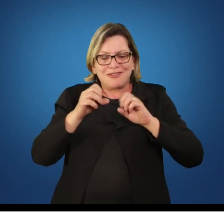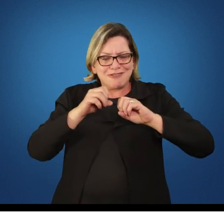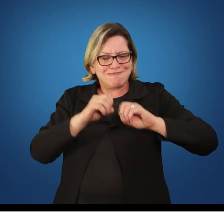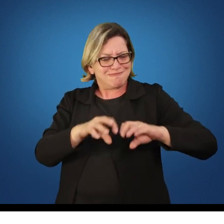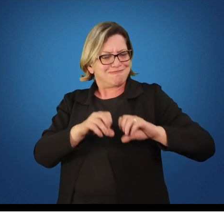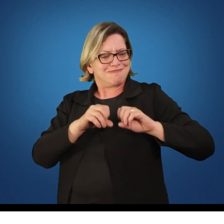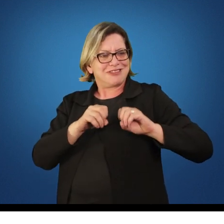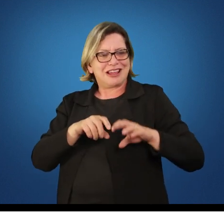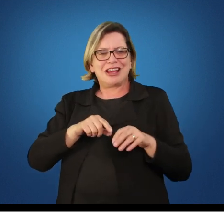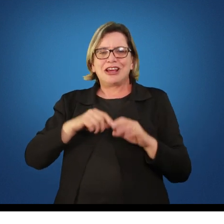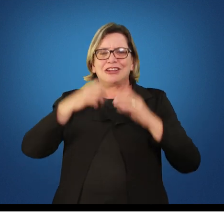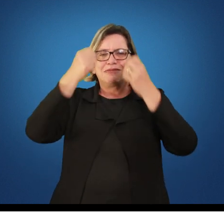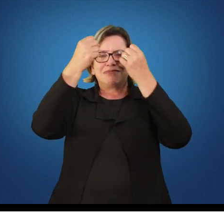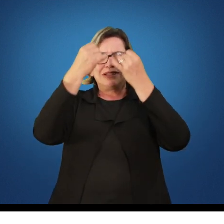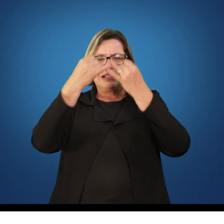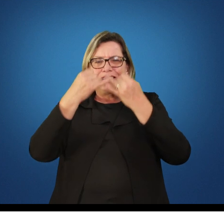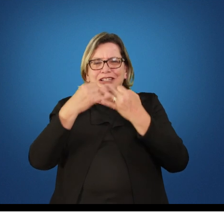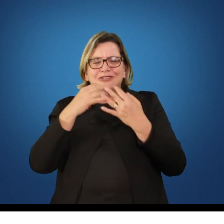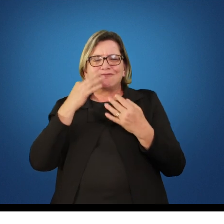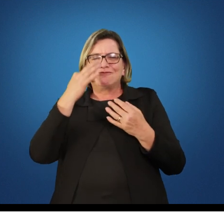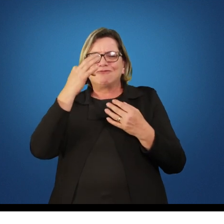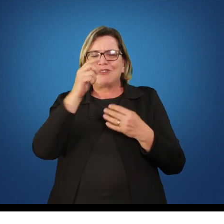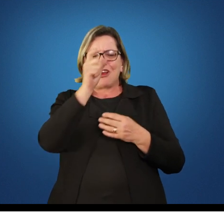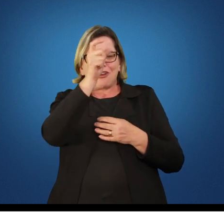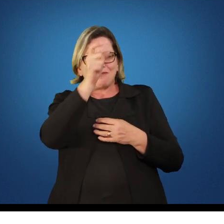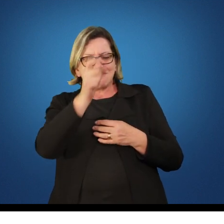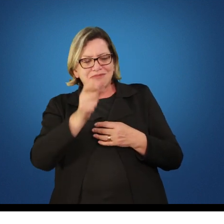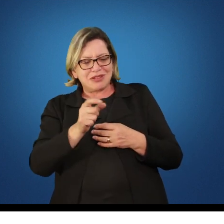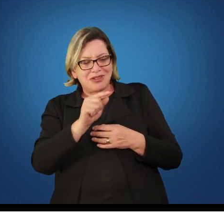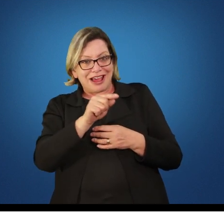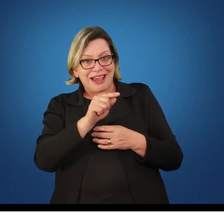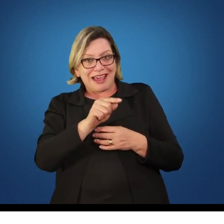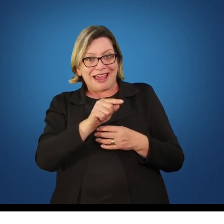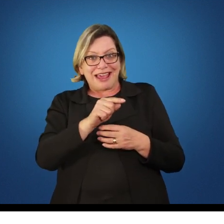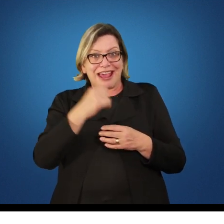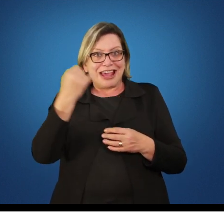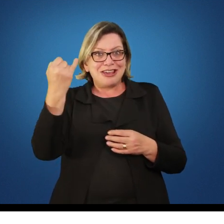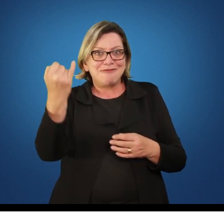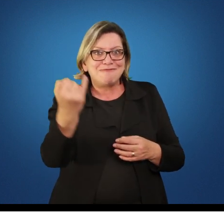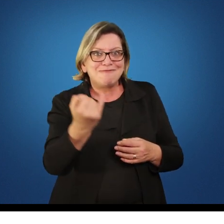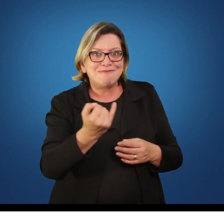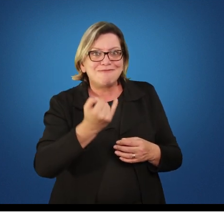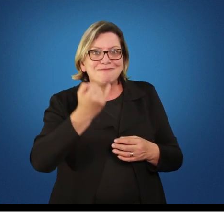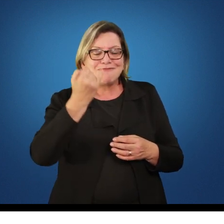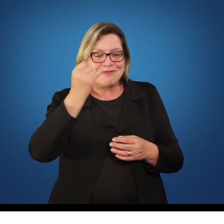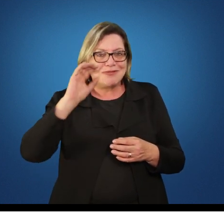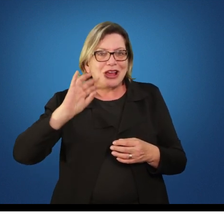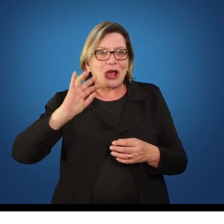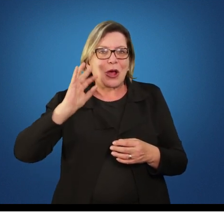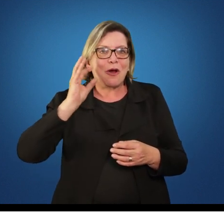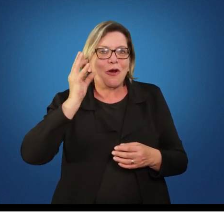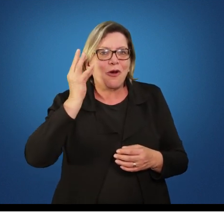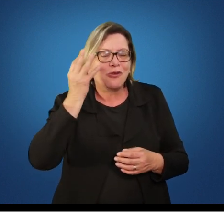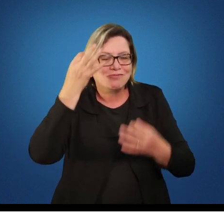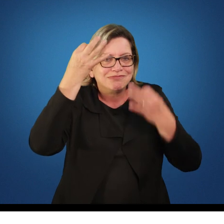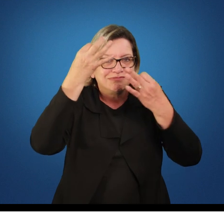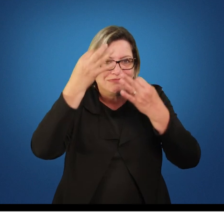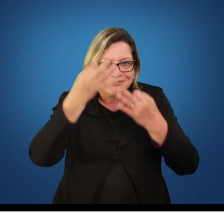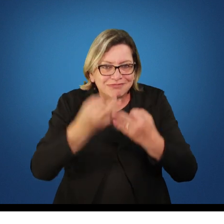um elemento principal para que a engrenagem da escola funcione para que a engrenagem